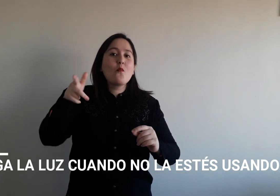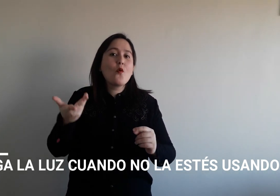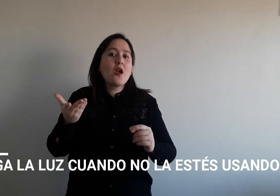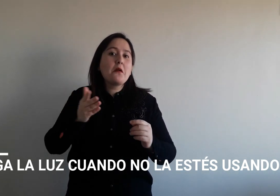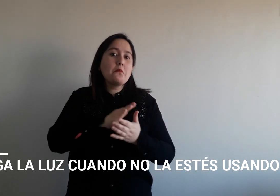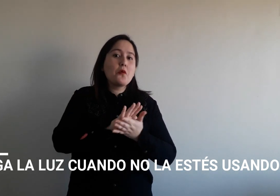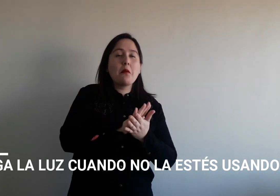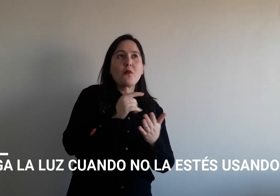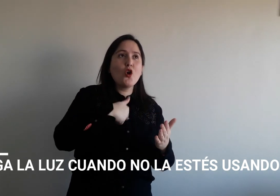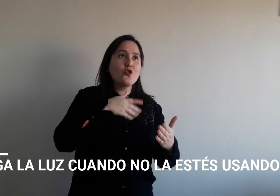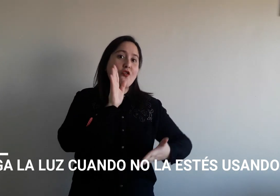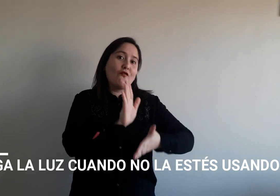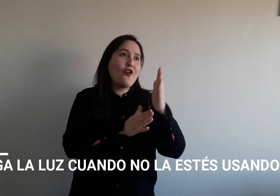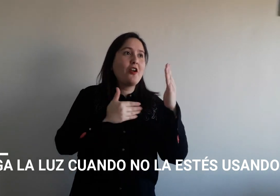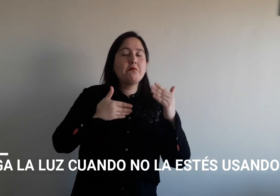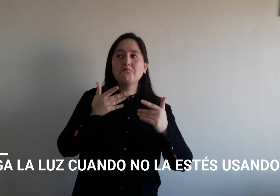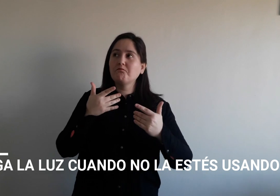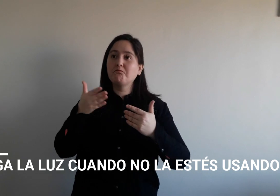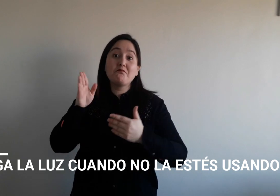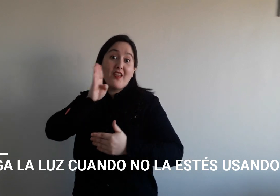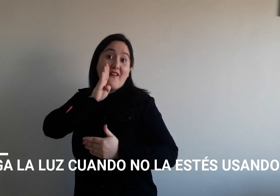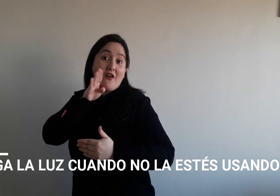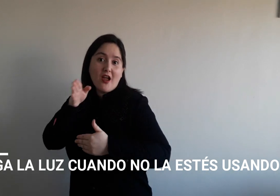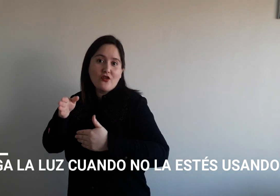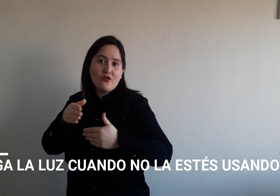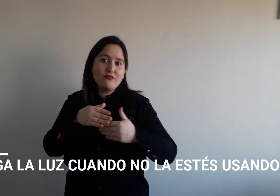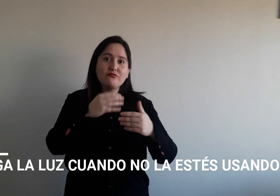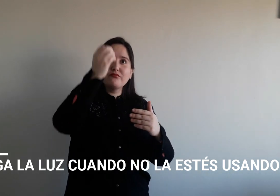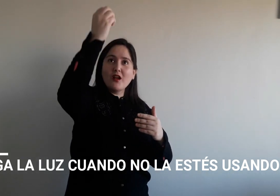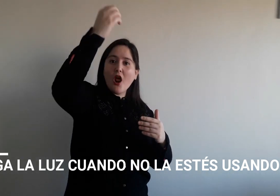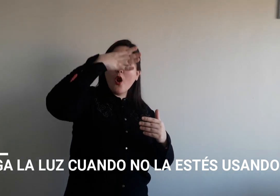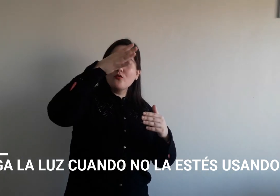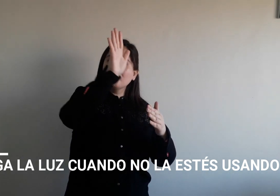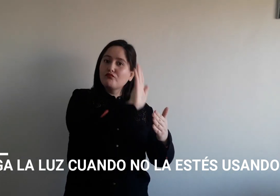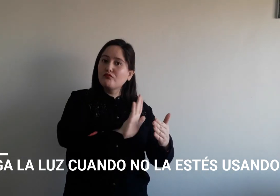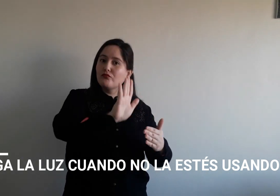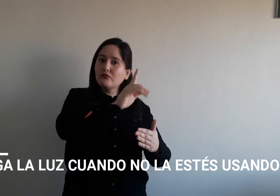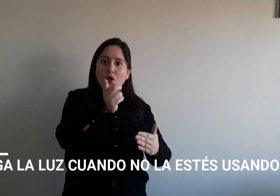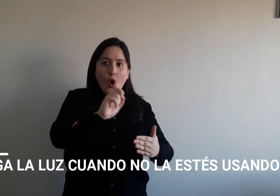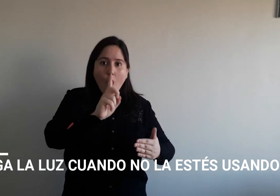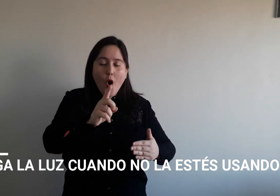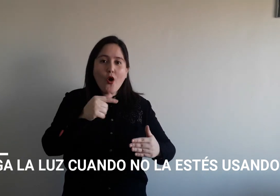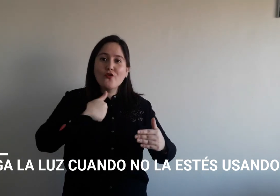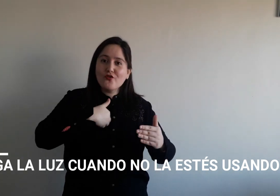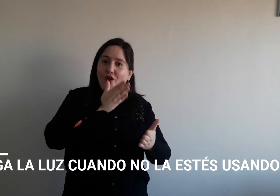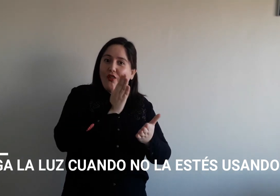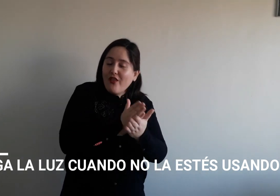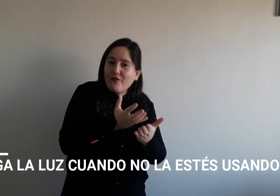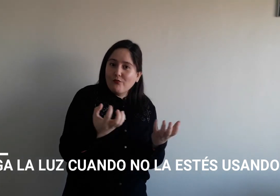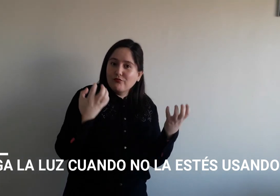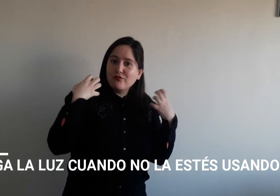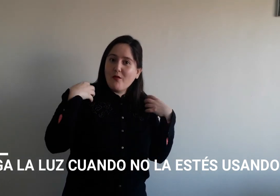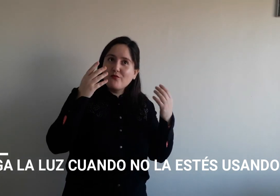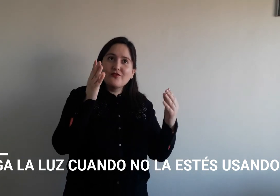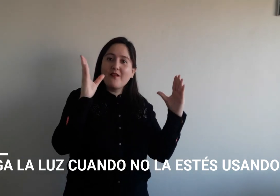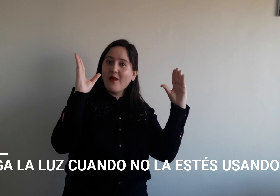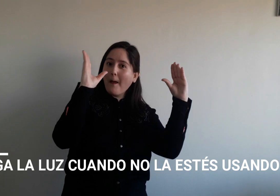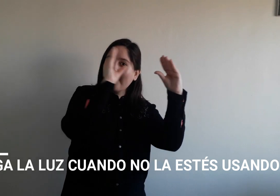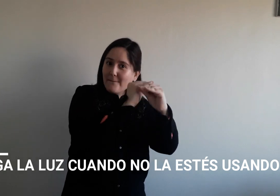ejemplo, yo voy a otro lado, voy al baño. ¿Y dejo la luz prendida donde estaba? No, yo debo ser responsable